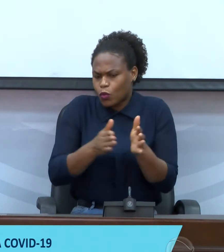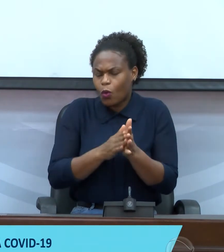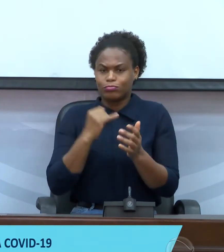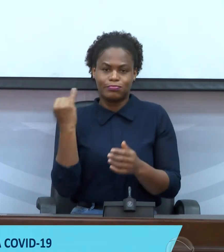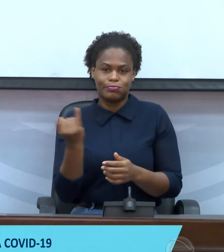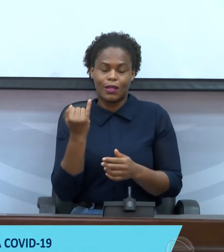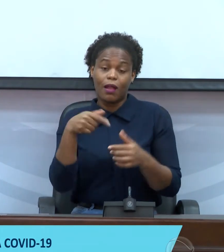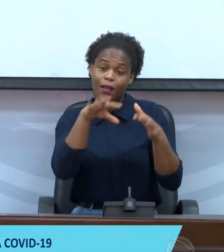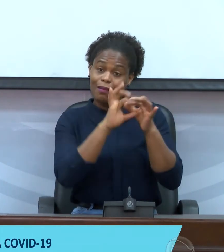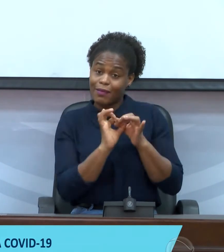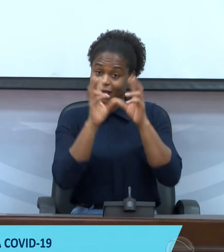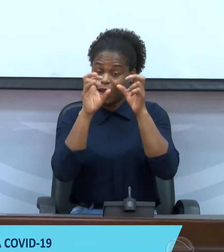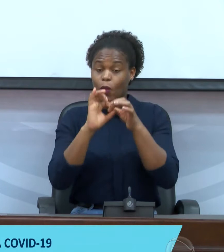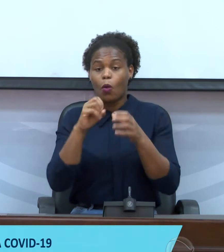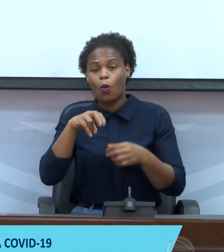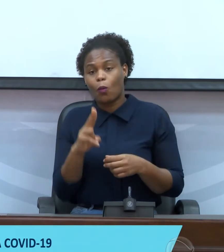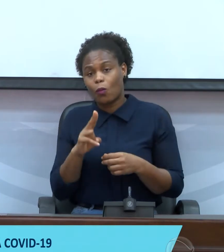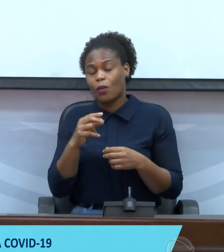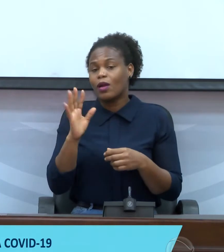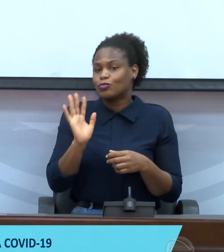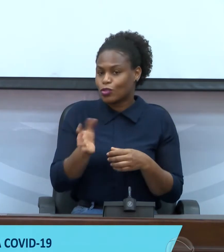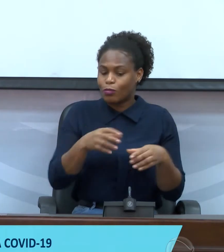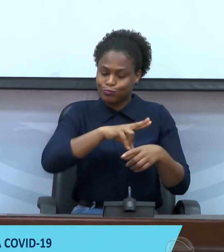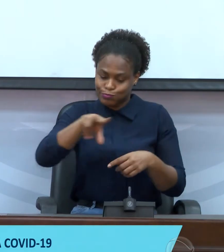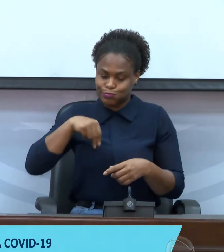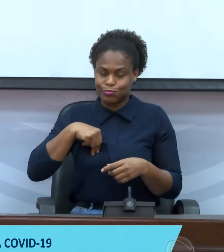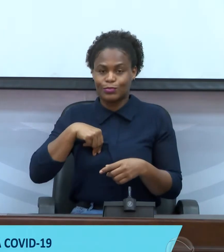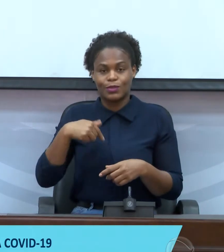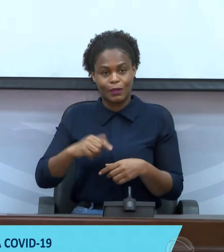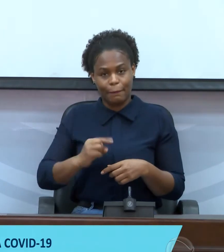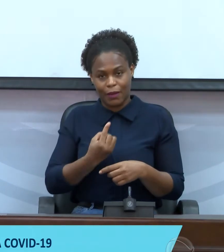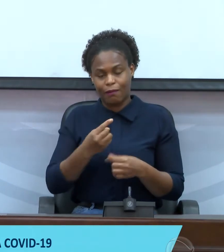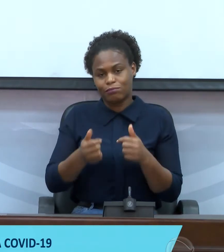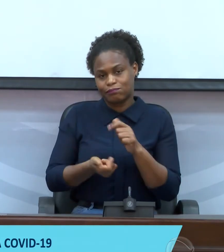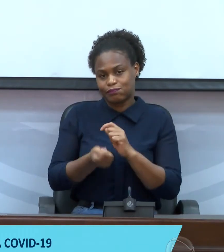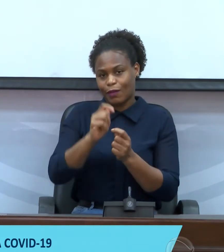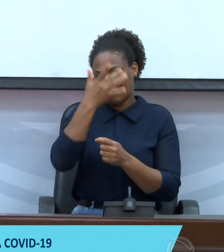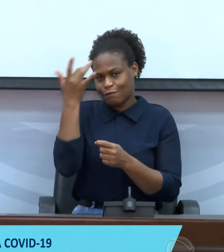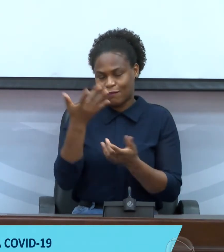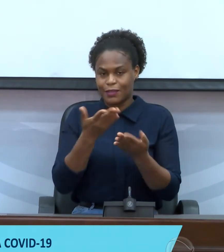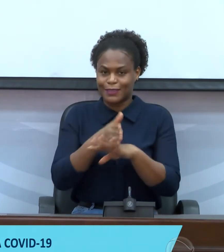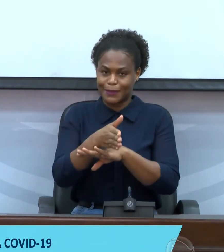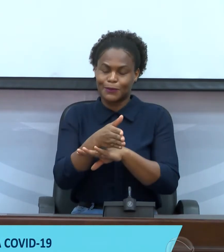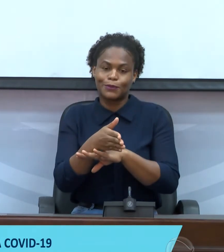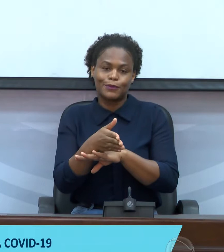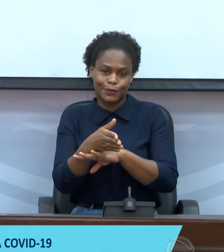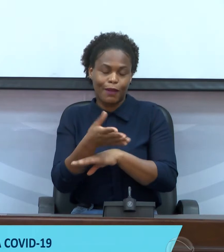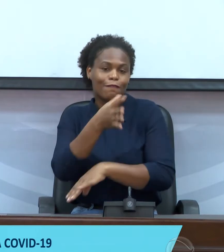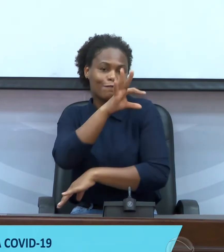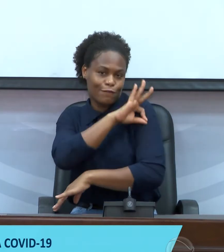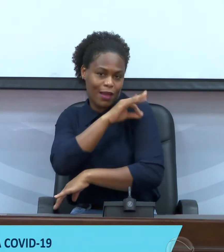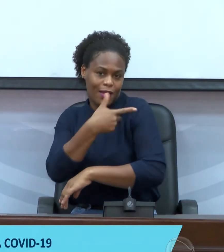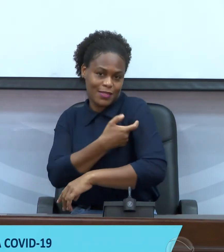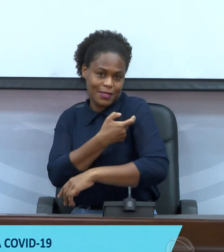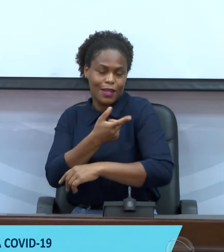organizações ligadas às Nações Unidas que estarão conosco para facilitar o acesso às vacinas. Estamos